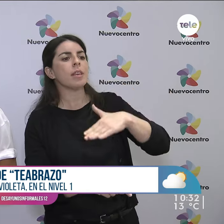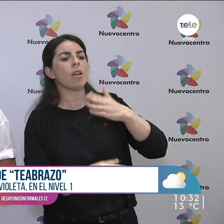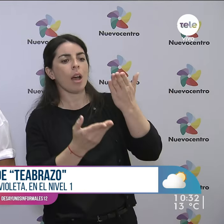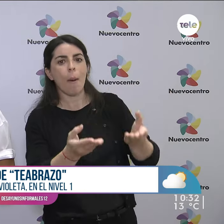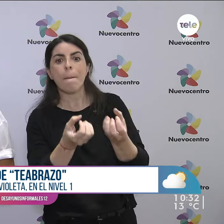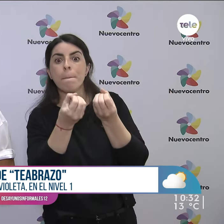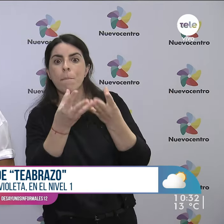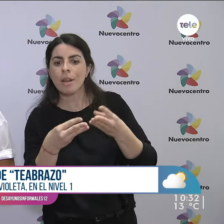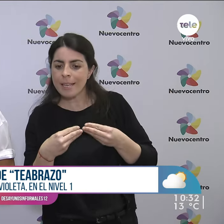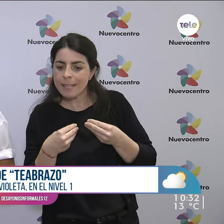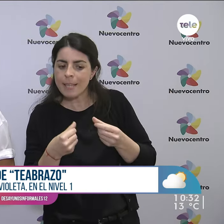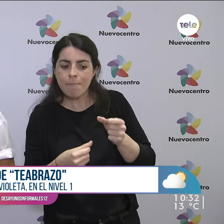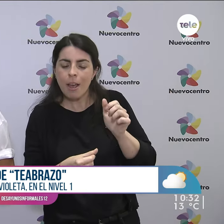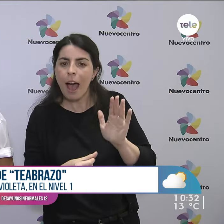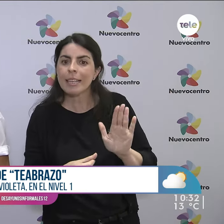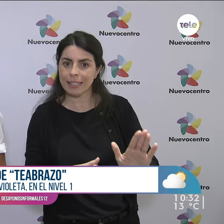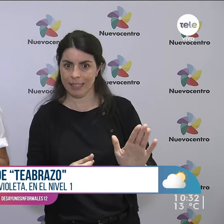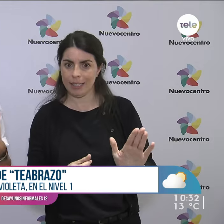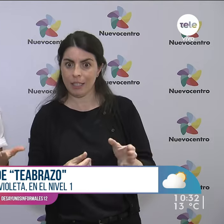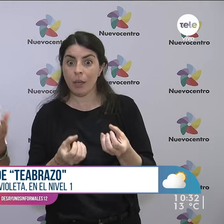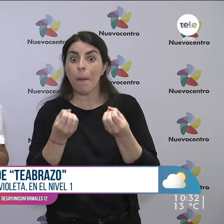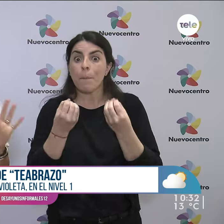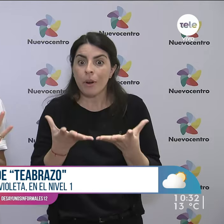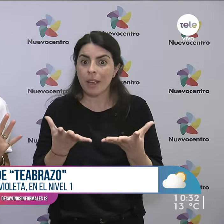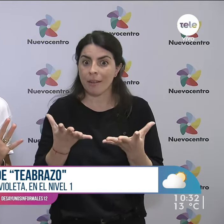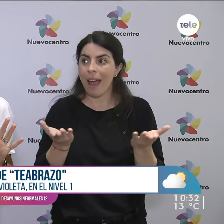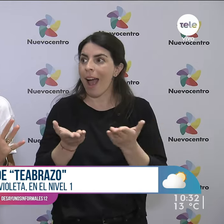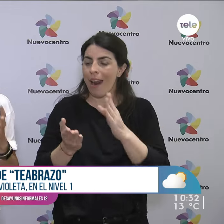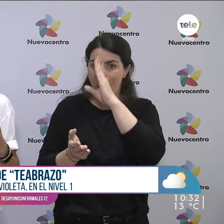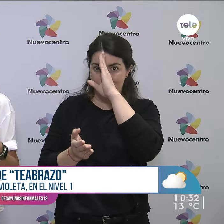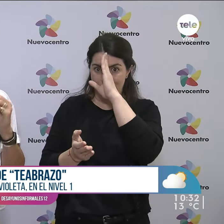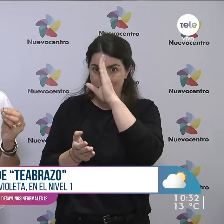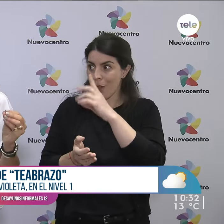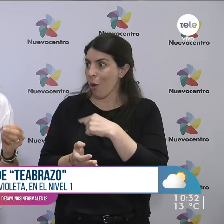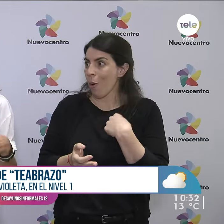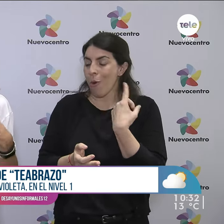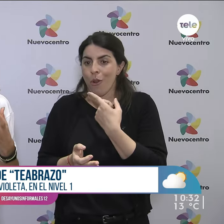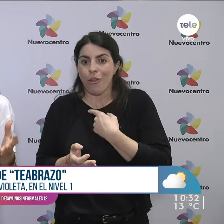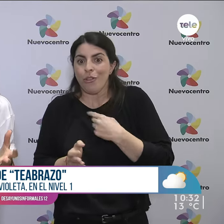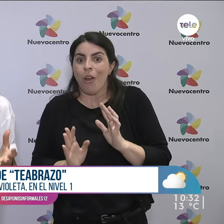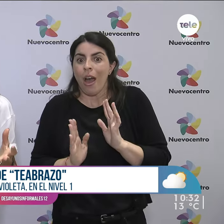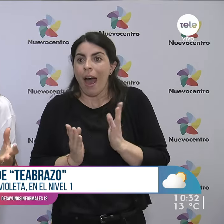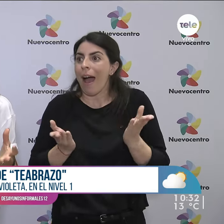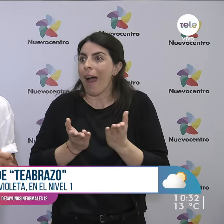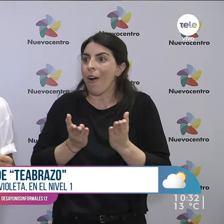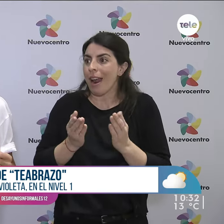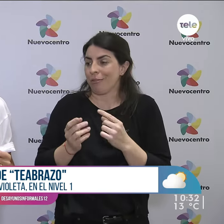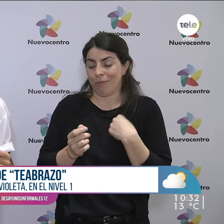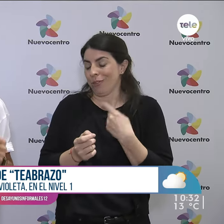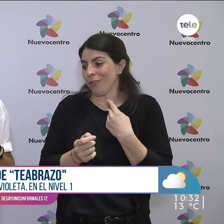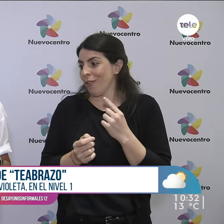detrás de esa reacción de forma distinta, ¿no? A lo que las personas que no tenemos neurodiversidad lo podemos vivir.